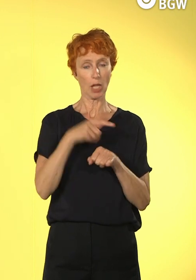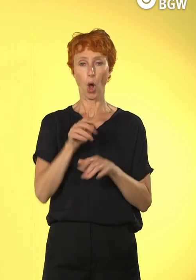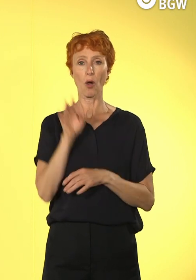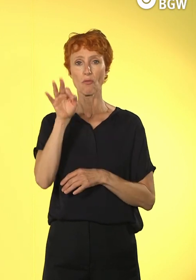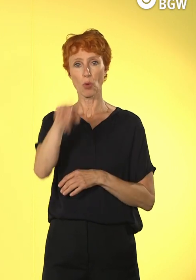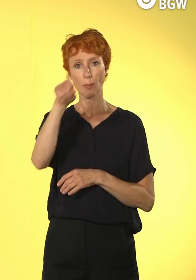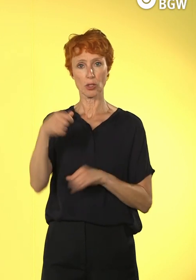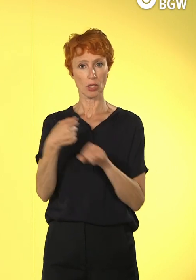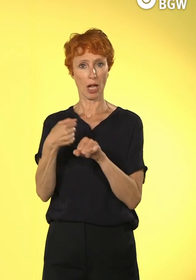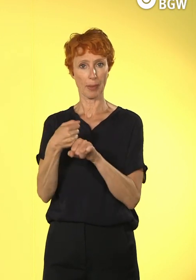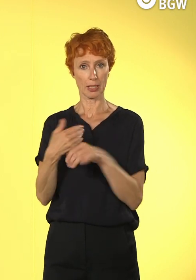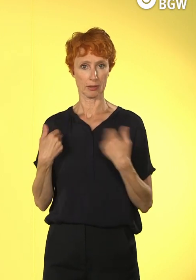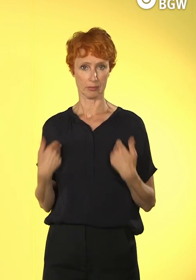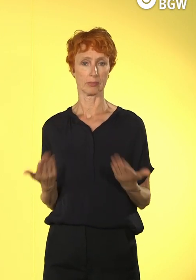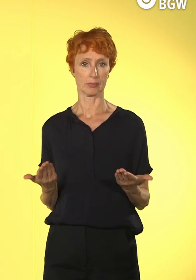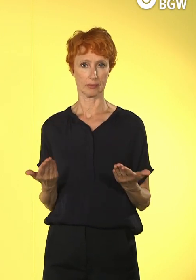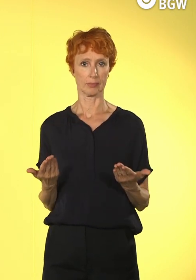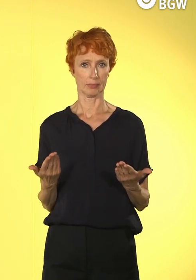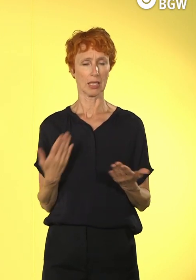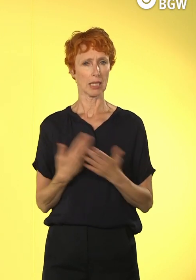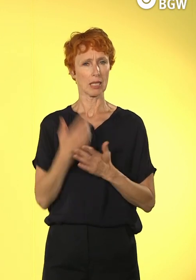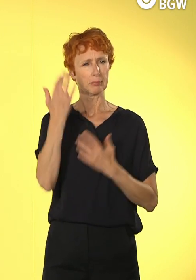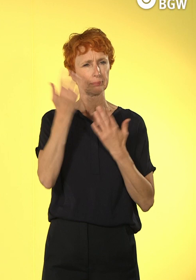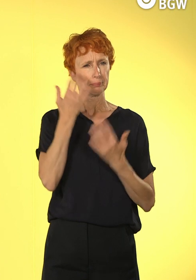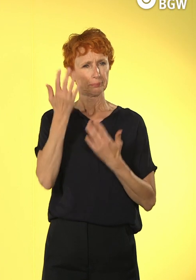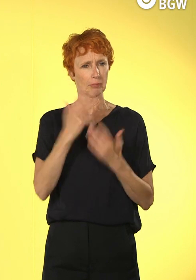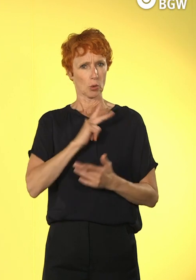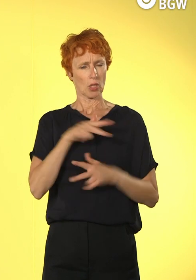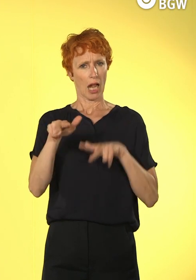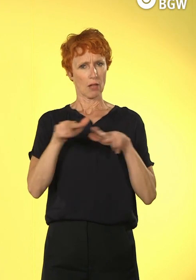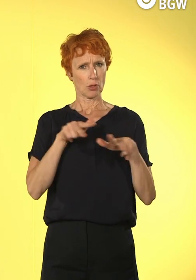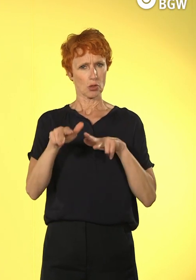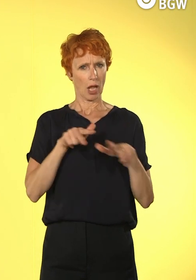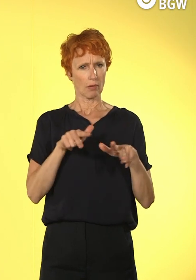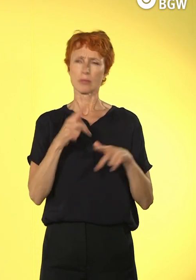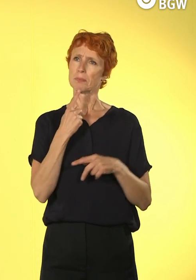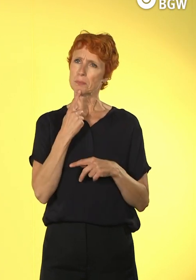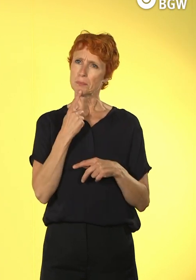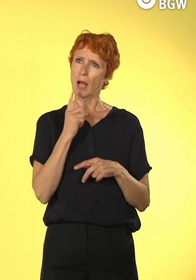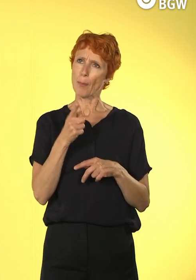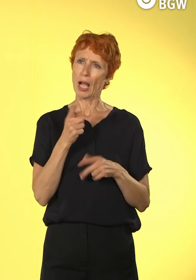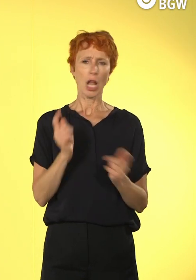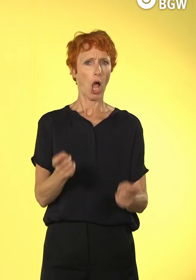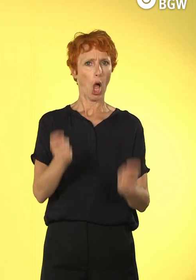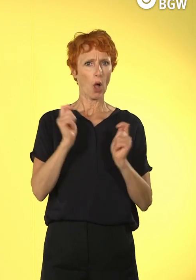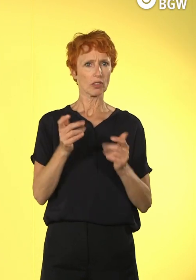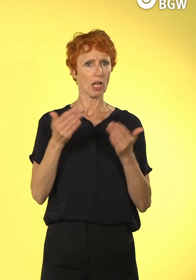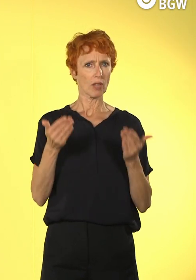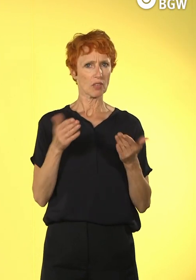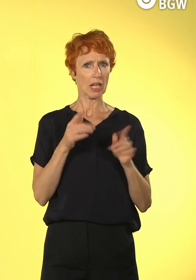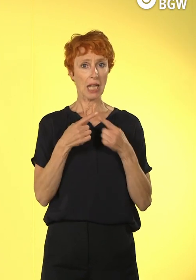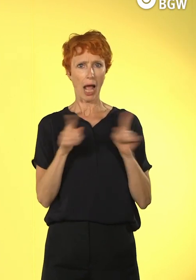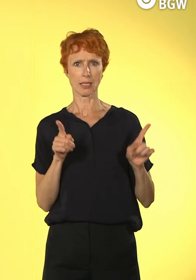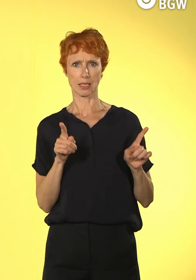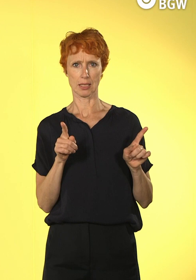schon so einen Berührungspunkt, wo dann gefragt wird, Ja, Sozialwirtschaft, verfehlen wir nicht unseren Auftrag, unsere Aufgabe, wenn